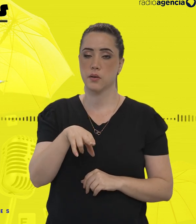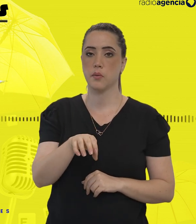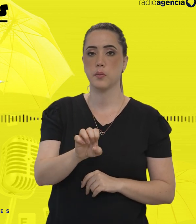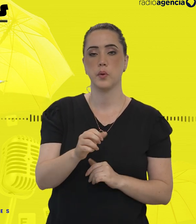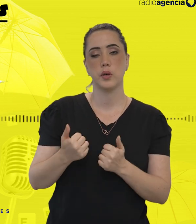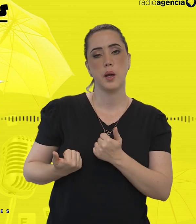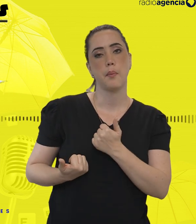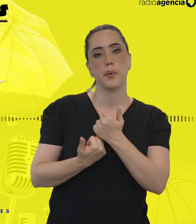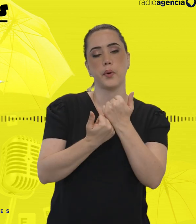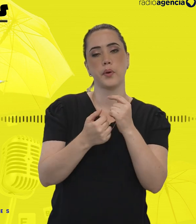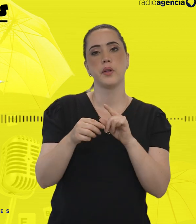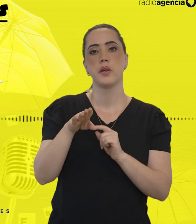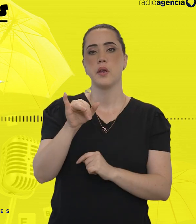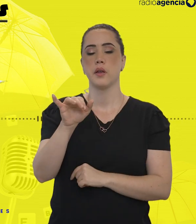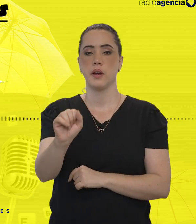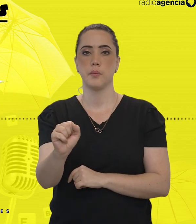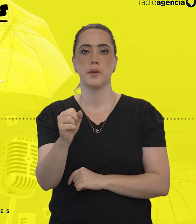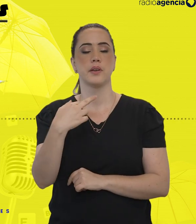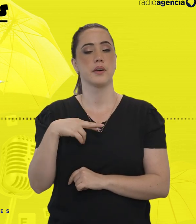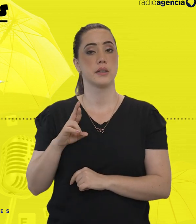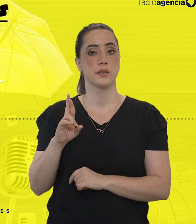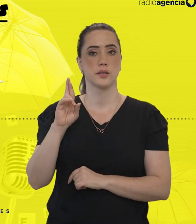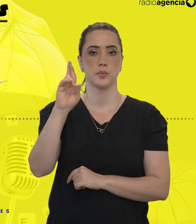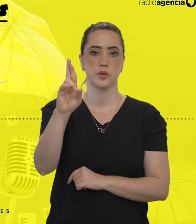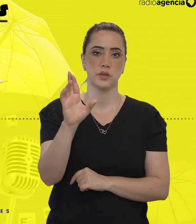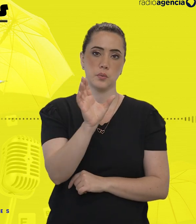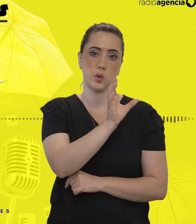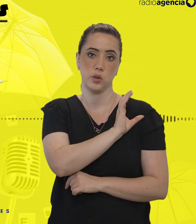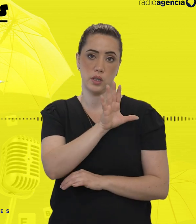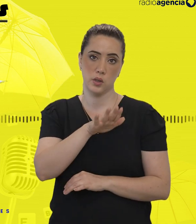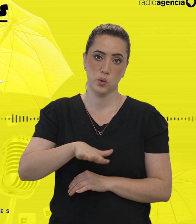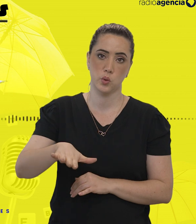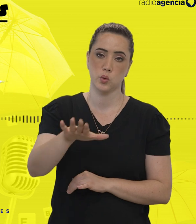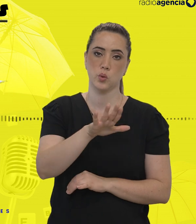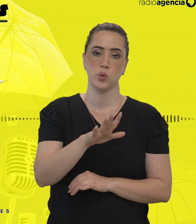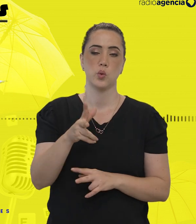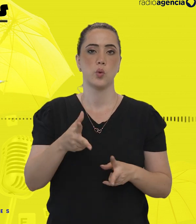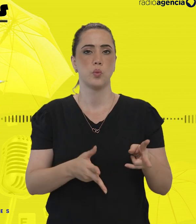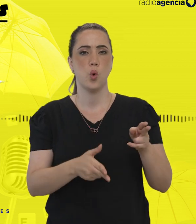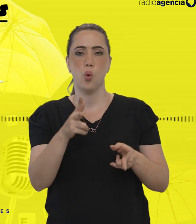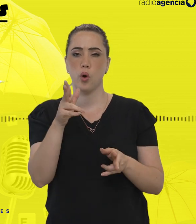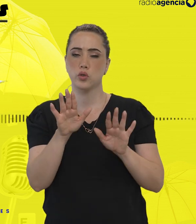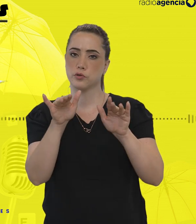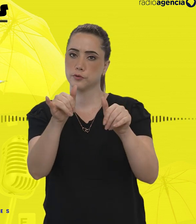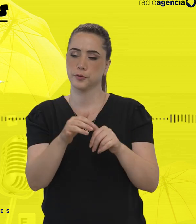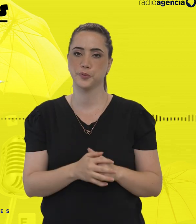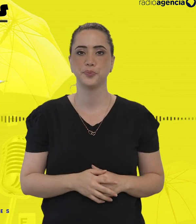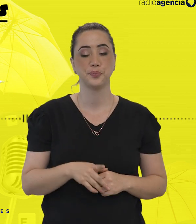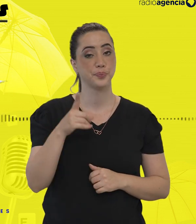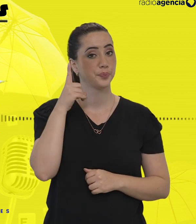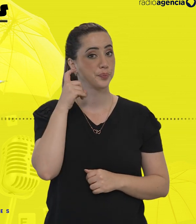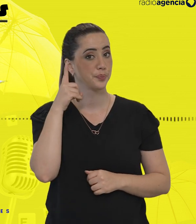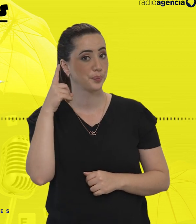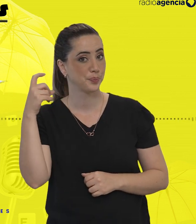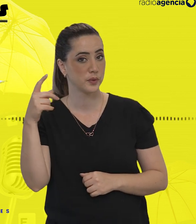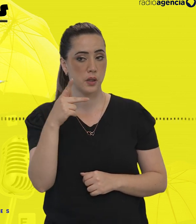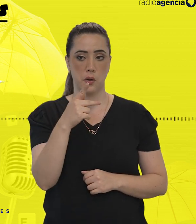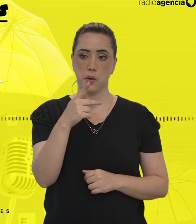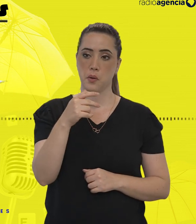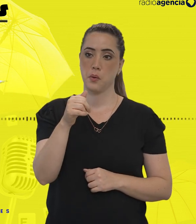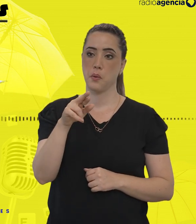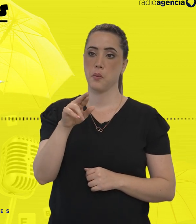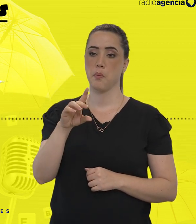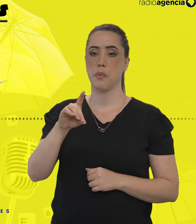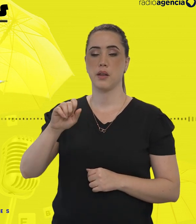de produção e a Bia Arco Verde é responsável pela coordenação de equipe e edição final do roteiro. A sonoplastia e identidade sonora são José